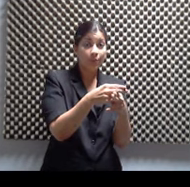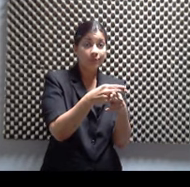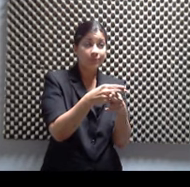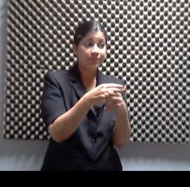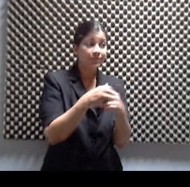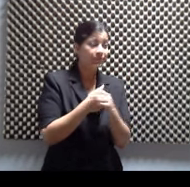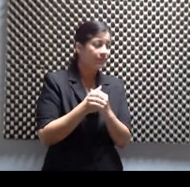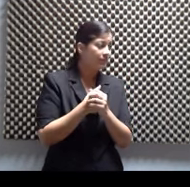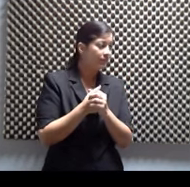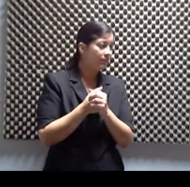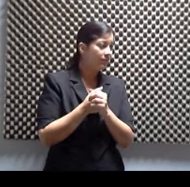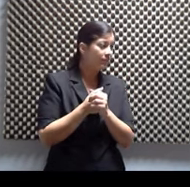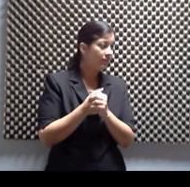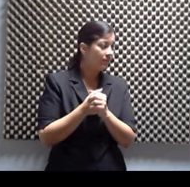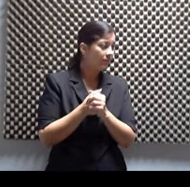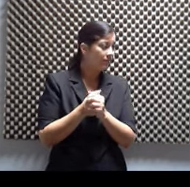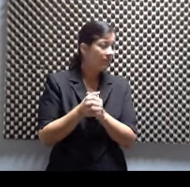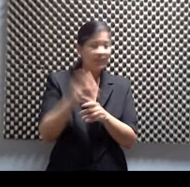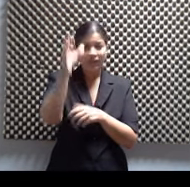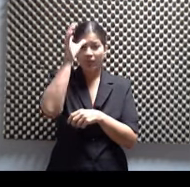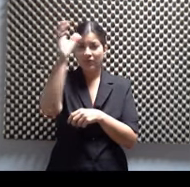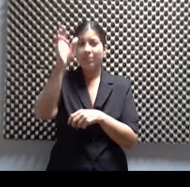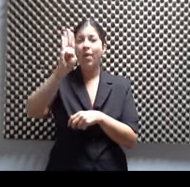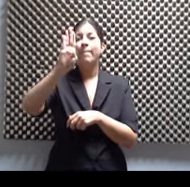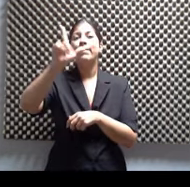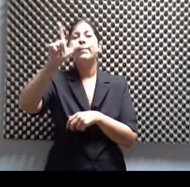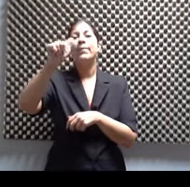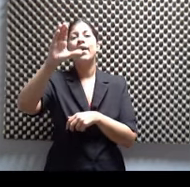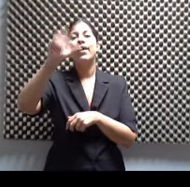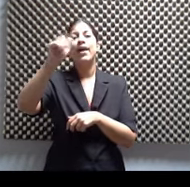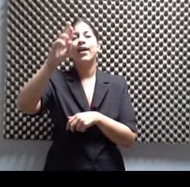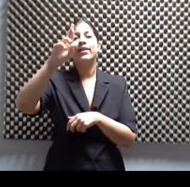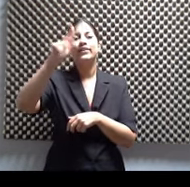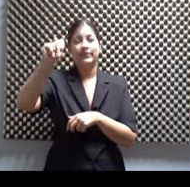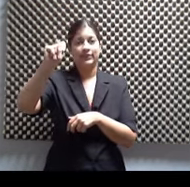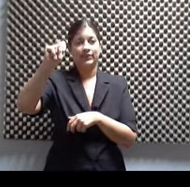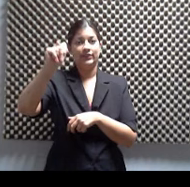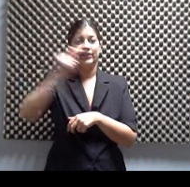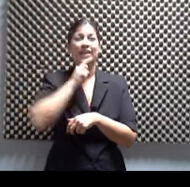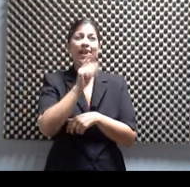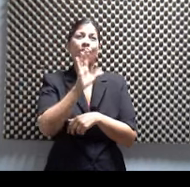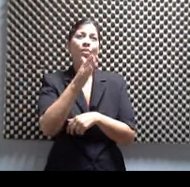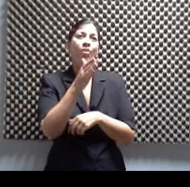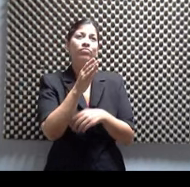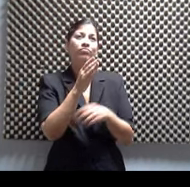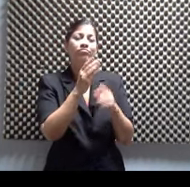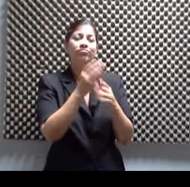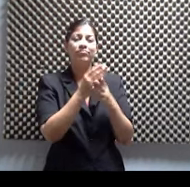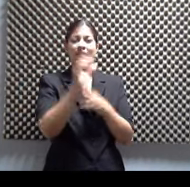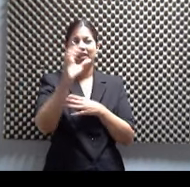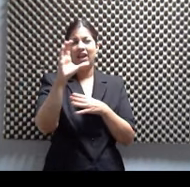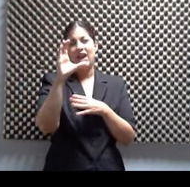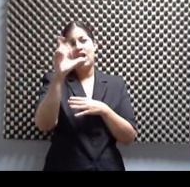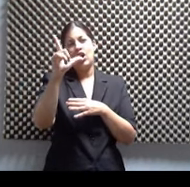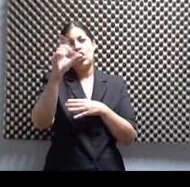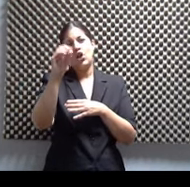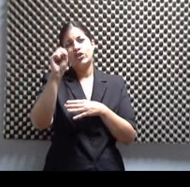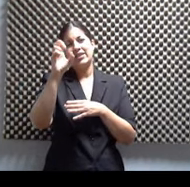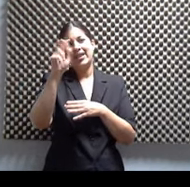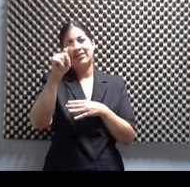Argentina. Ah, exacto. El concepto Placard es el armario, ¿verdad? El closet. Ah. Entonces cuando